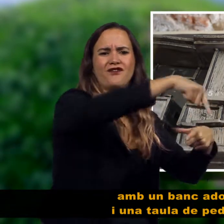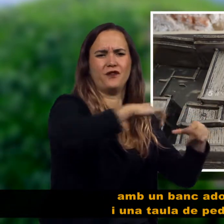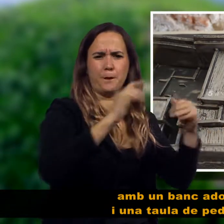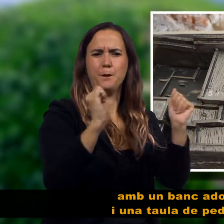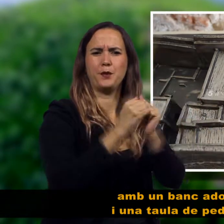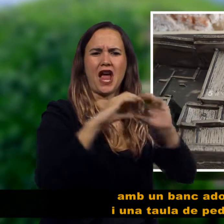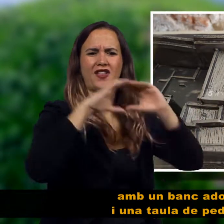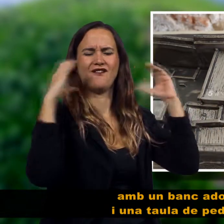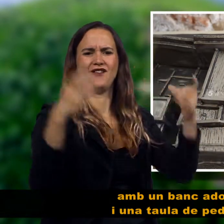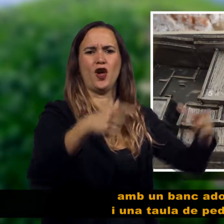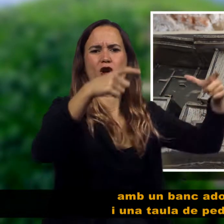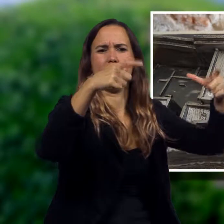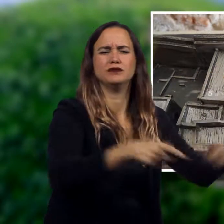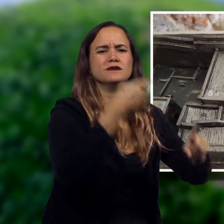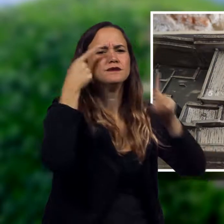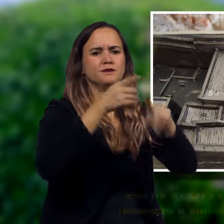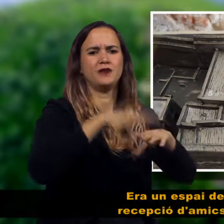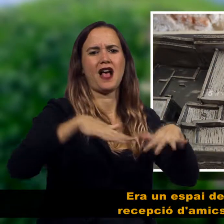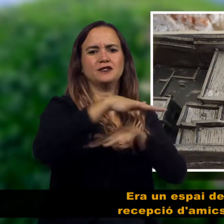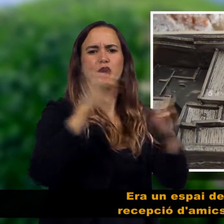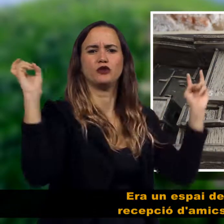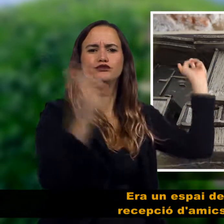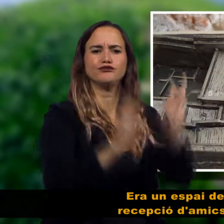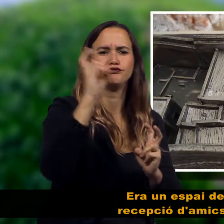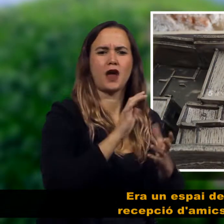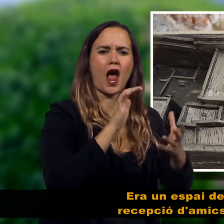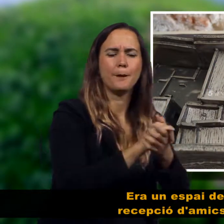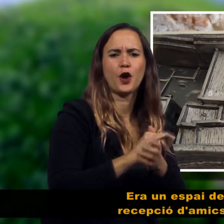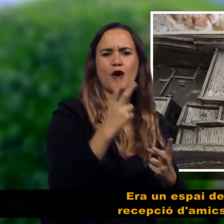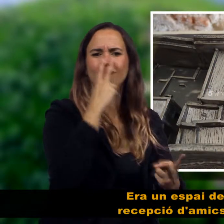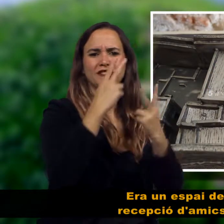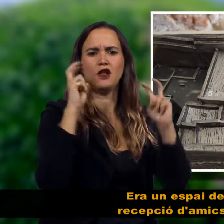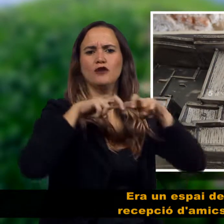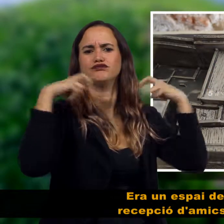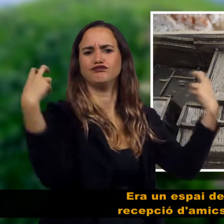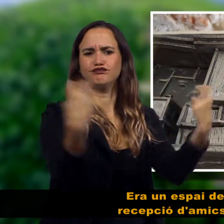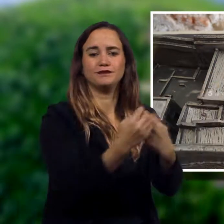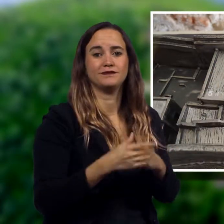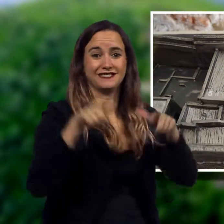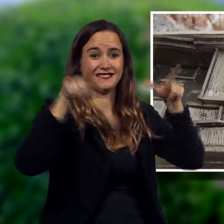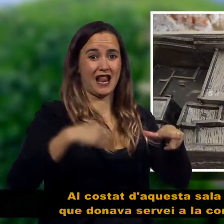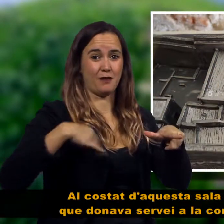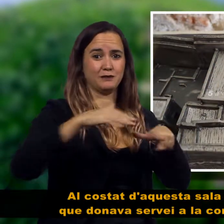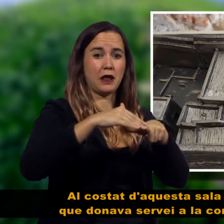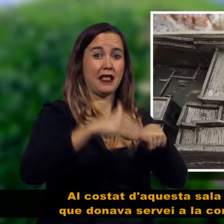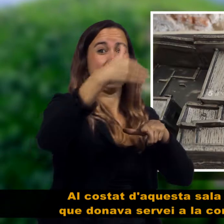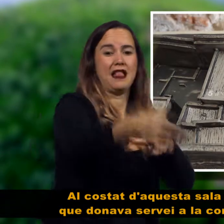Al costat d'aquesta sala es trobava la cuina, que donava servei a la complexitat de la casa. Tenia una gran llar,